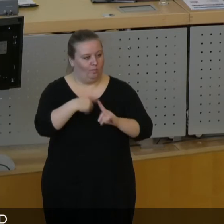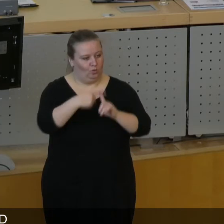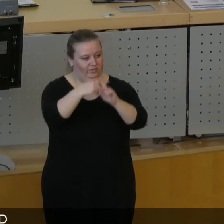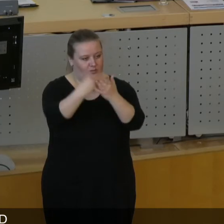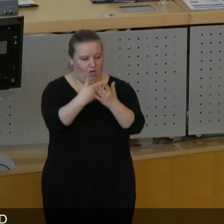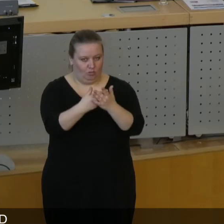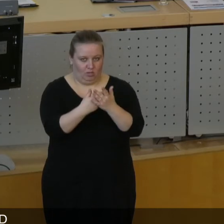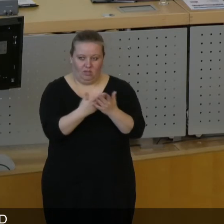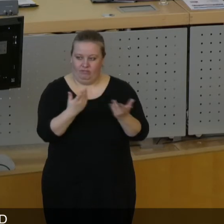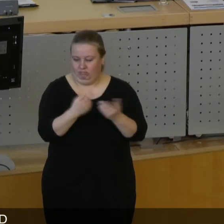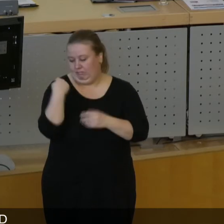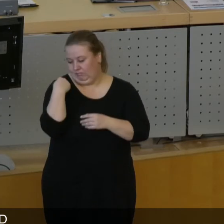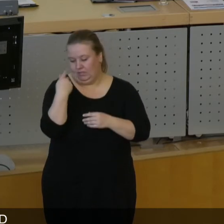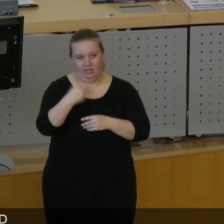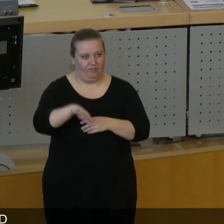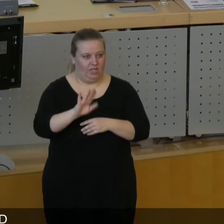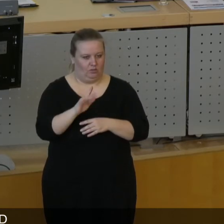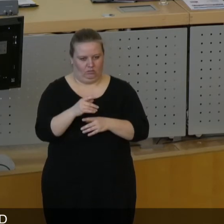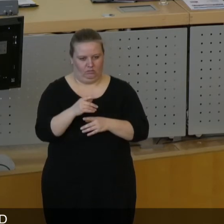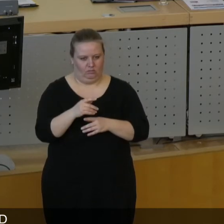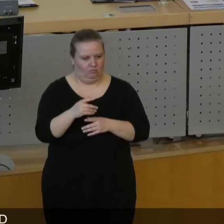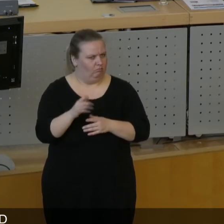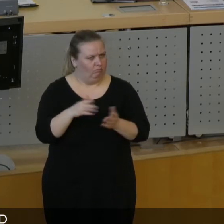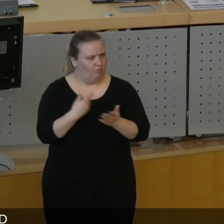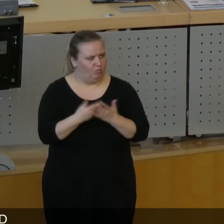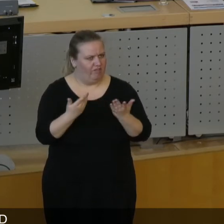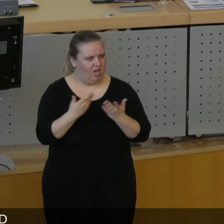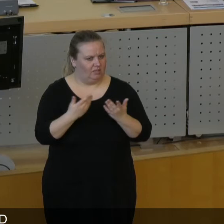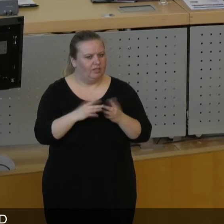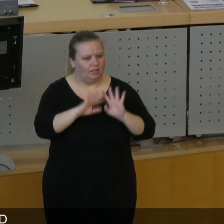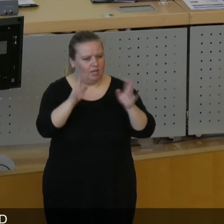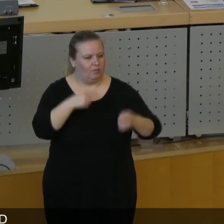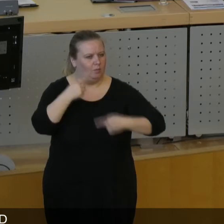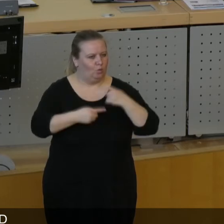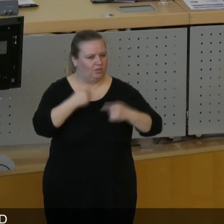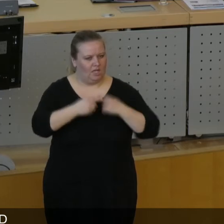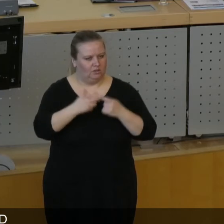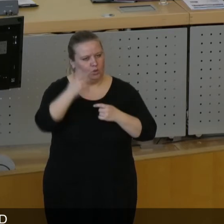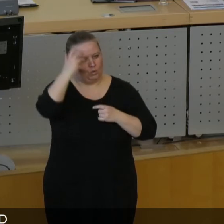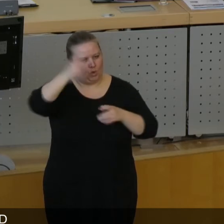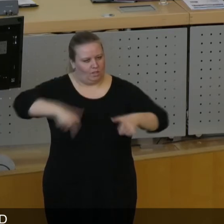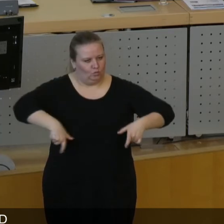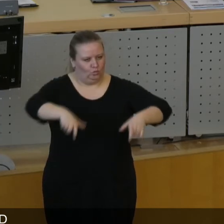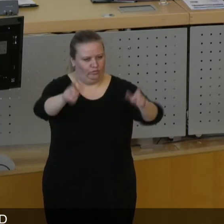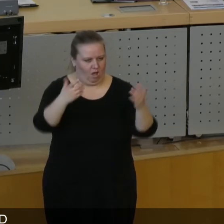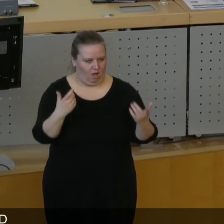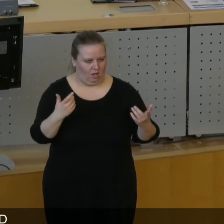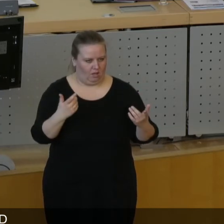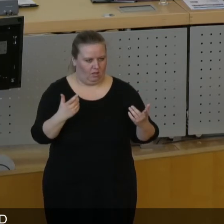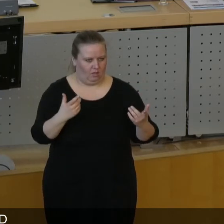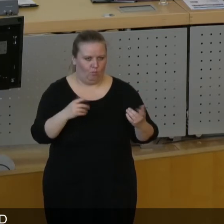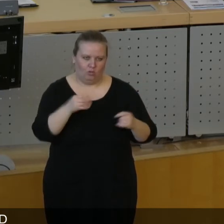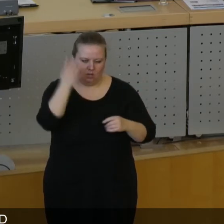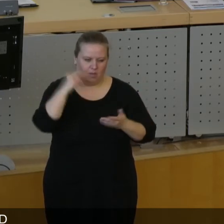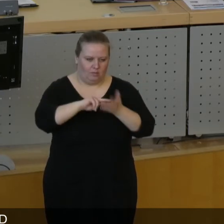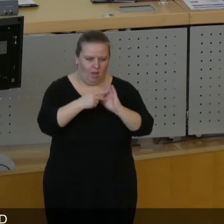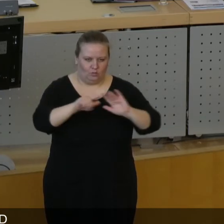Beispiel dafür haben wir in der jüngeren Vergangenheit erlebt. Das ist der ganze Prozess um das Königsufer, wo bereits als